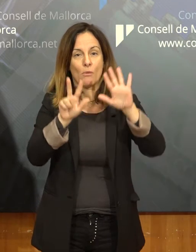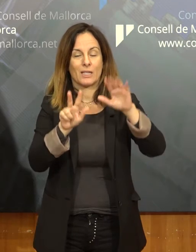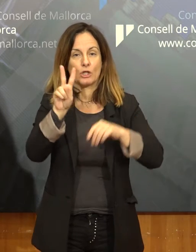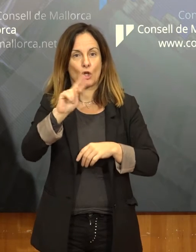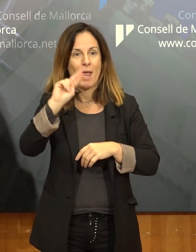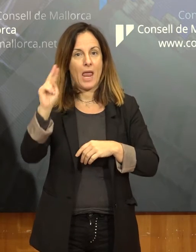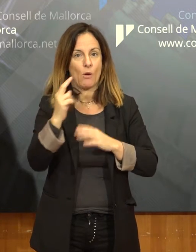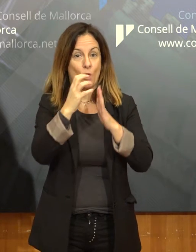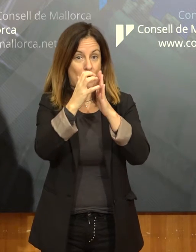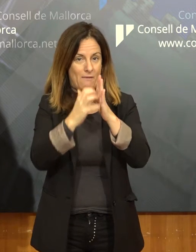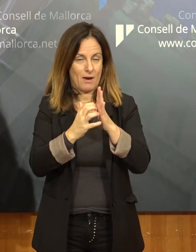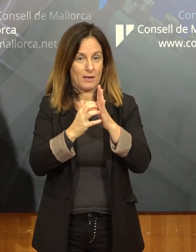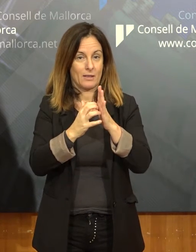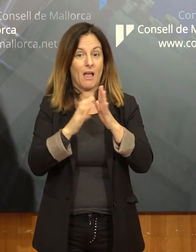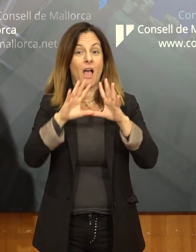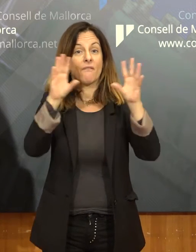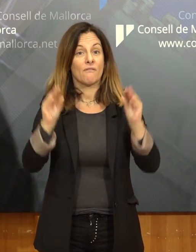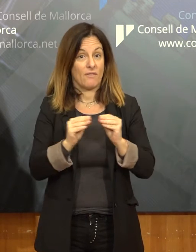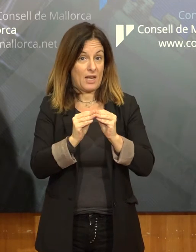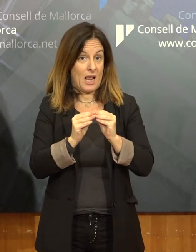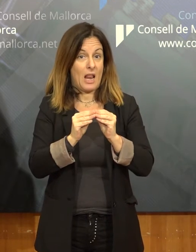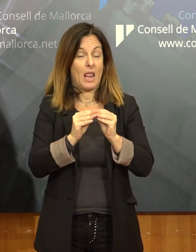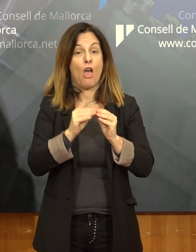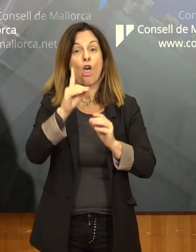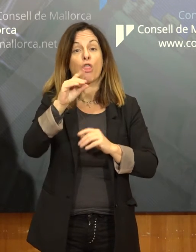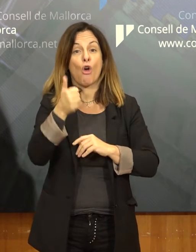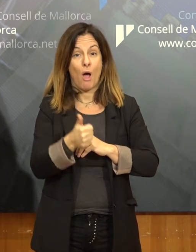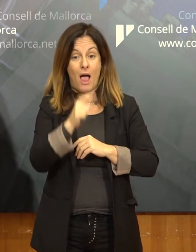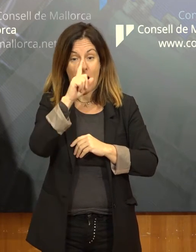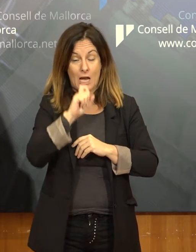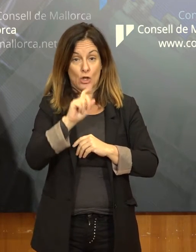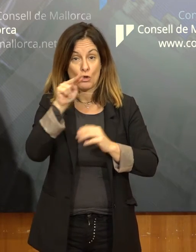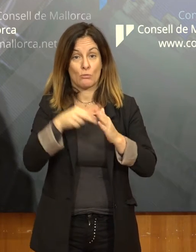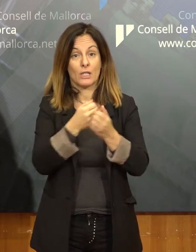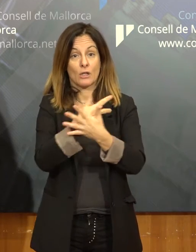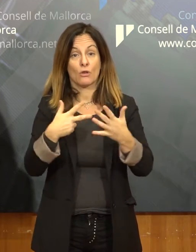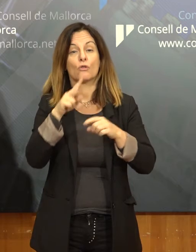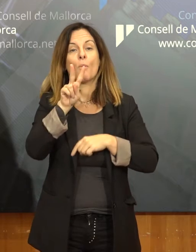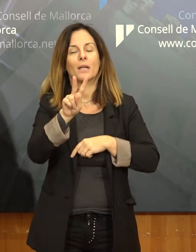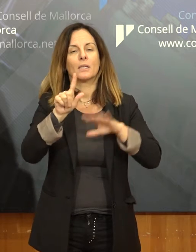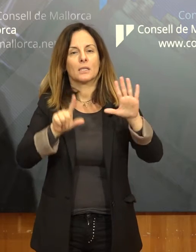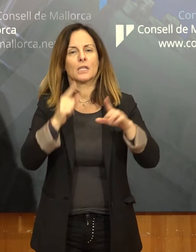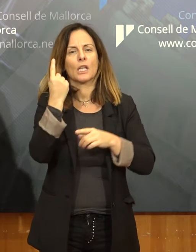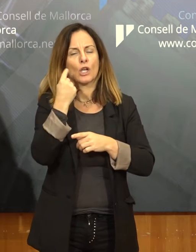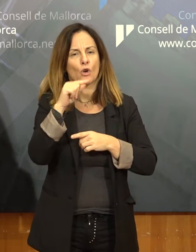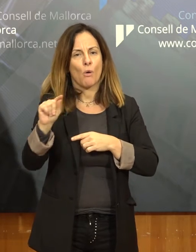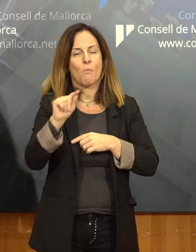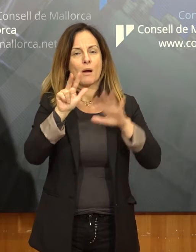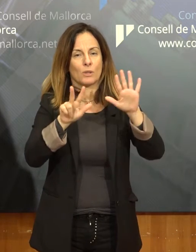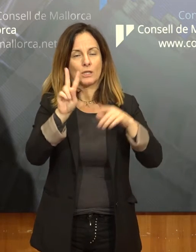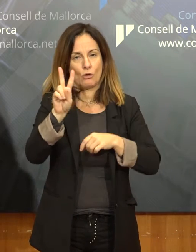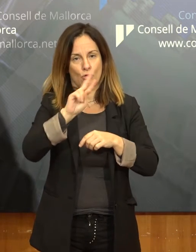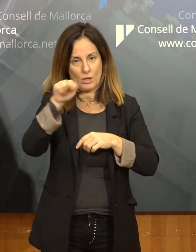Per tant, la tarifa de DOA per 2018 queda en 27,82 euros. Aquesta